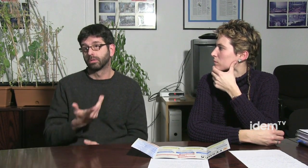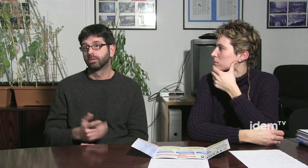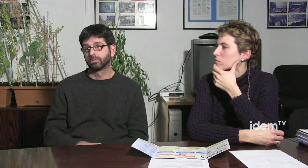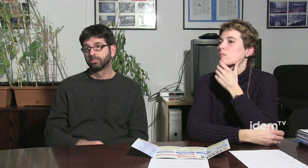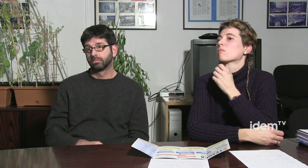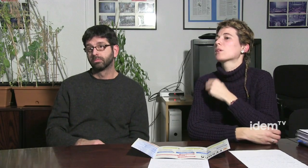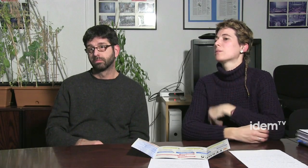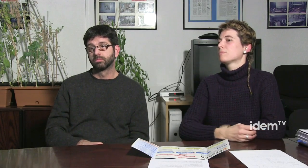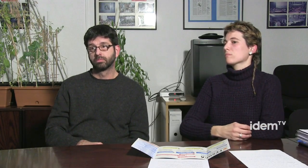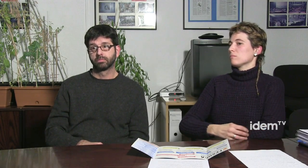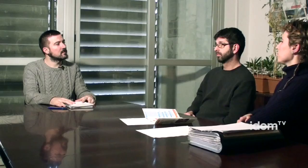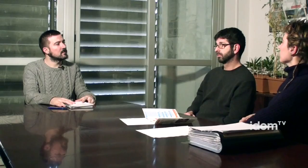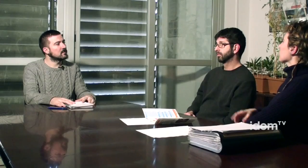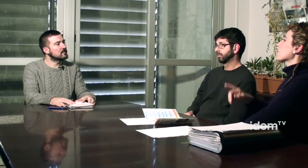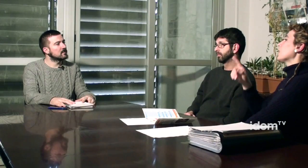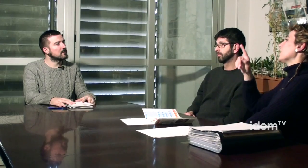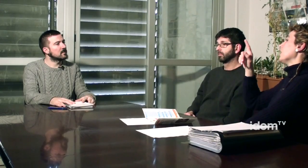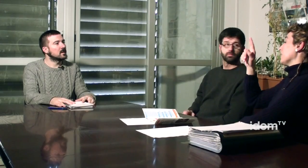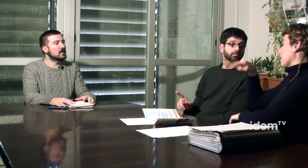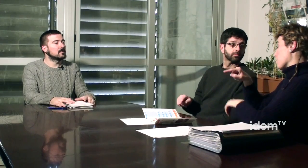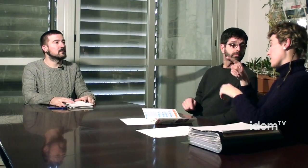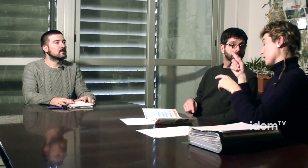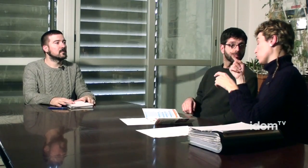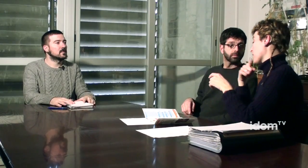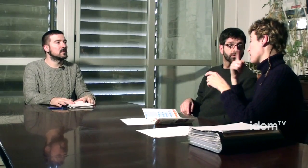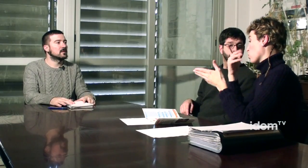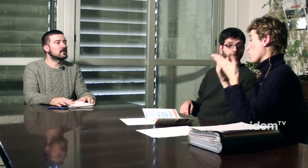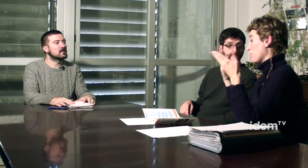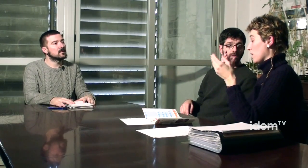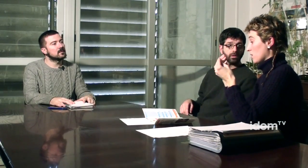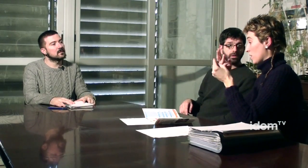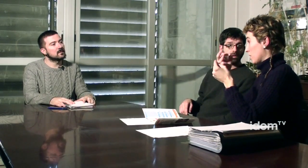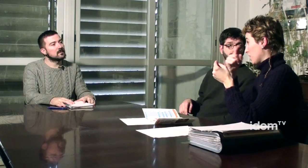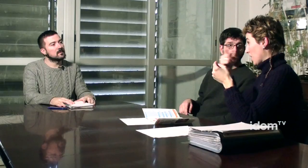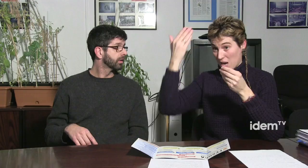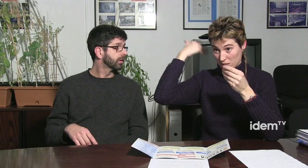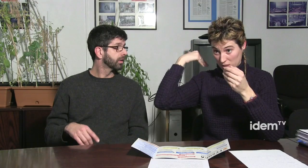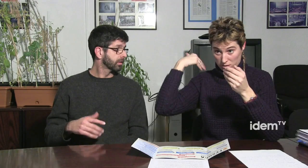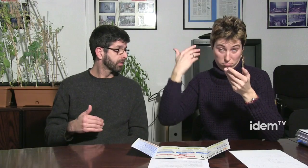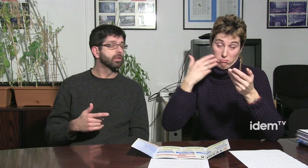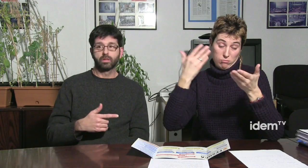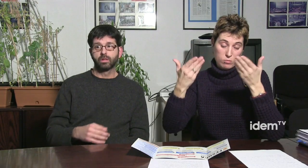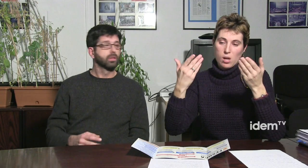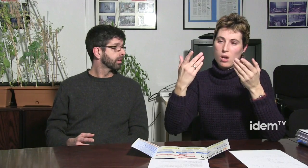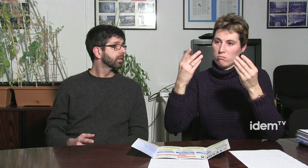semblava difícil, a poc a poc ha anat a millor. i també, ha comparat, fa... dius, bé,